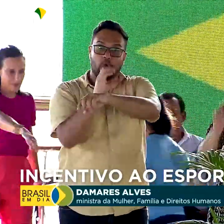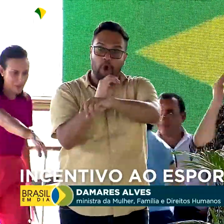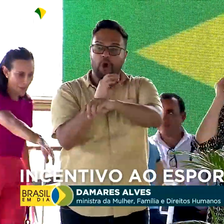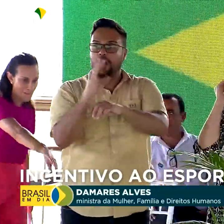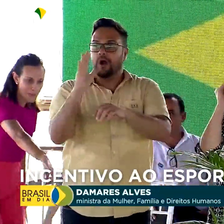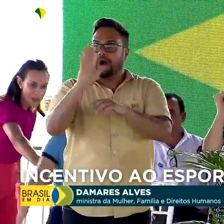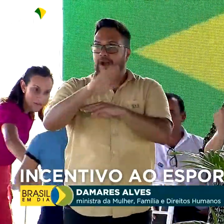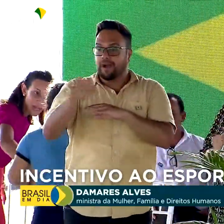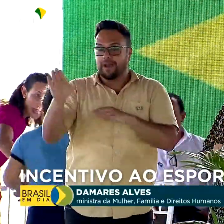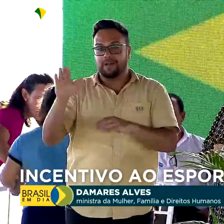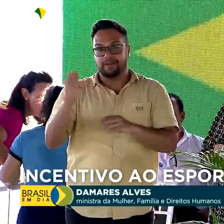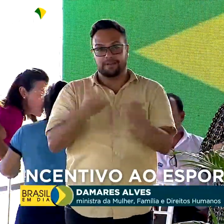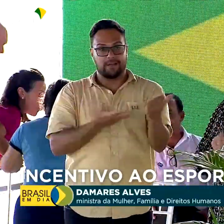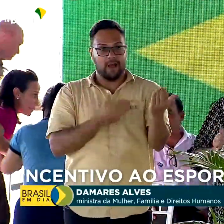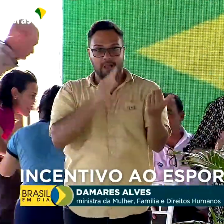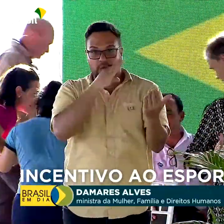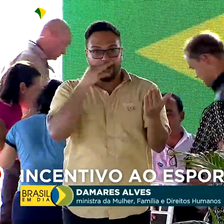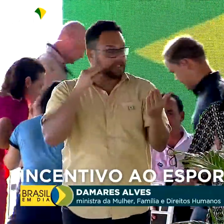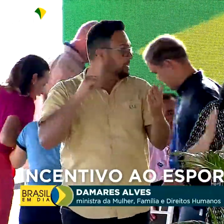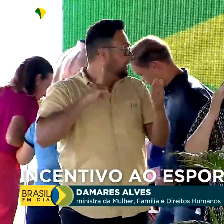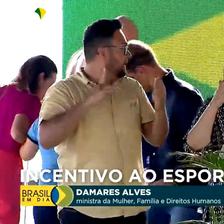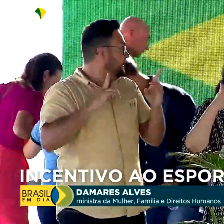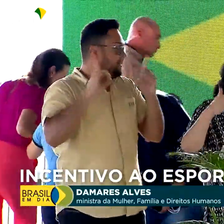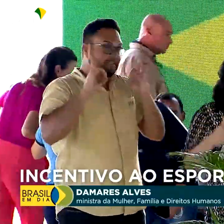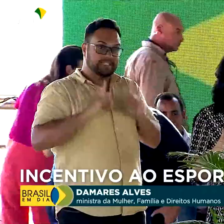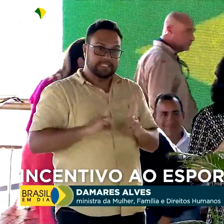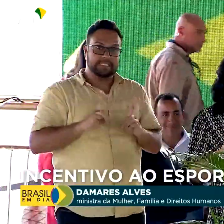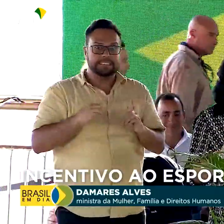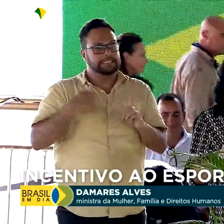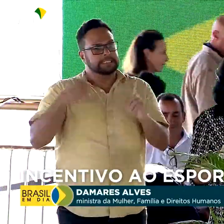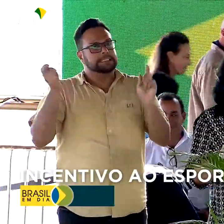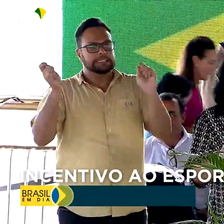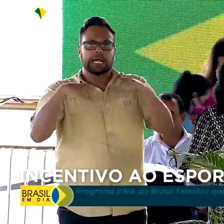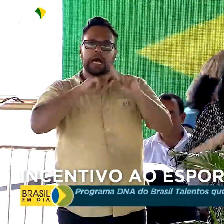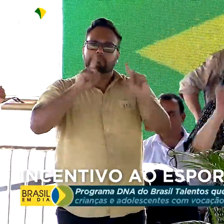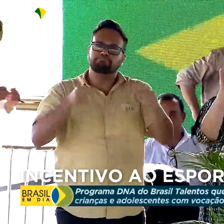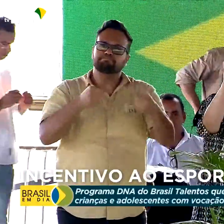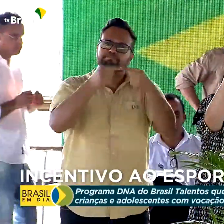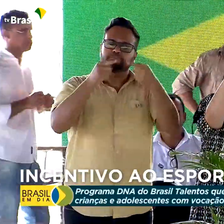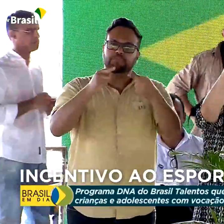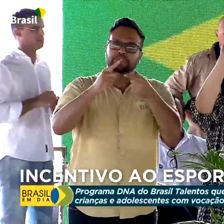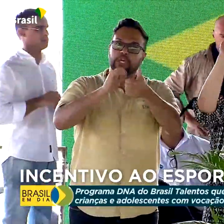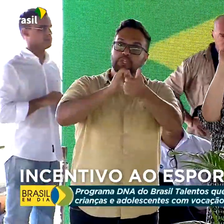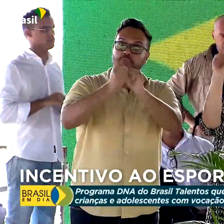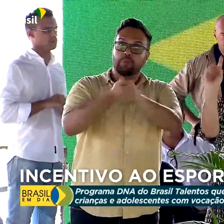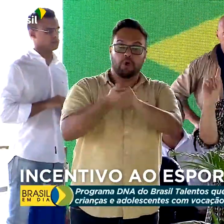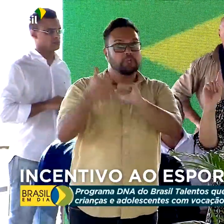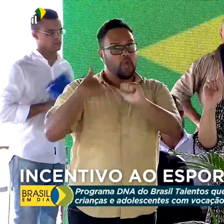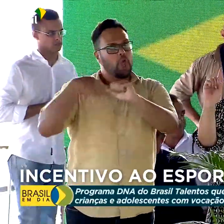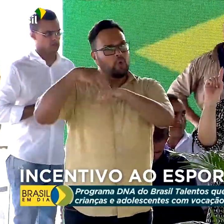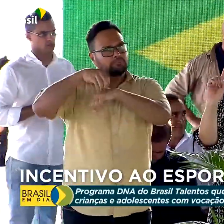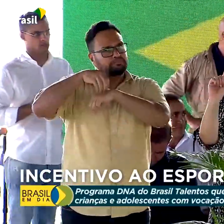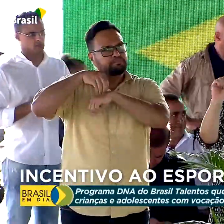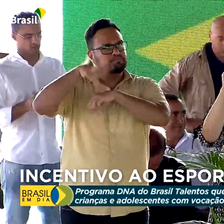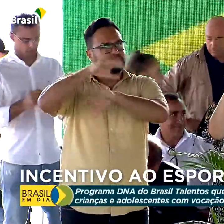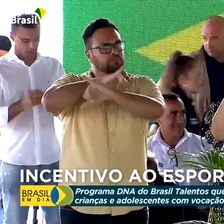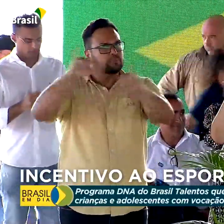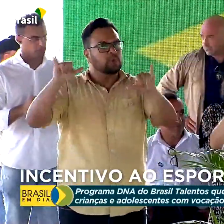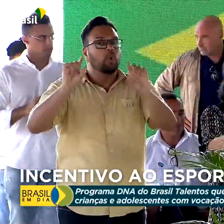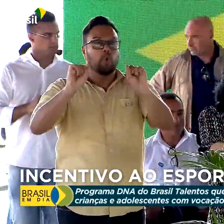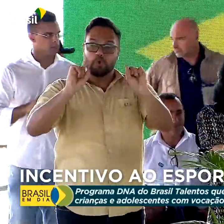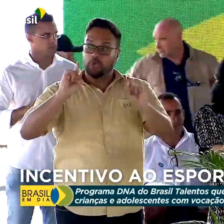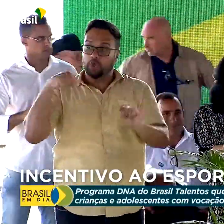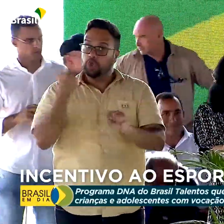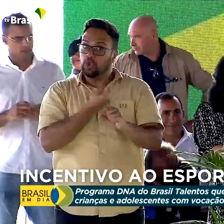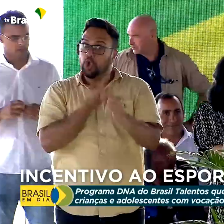adolescentes com deficiências, que têm talento para o esporte e o recado é o seguinte, nós